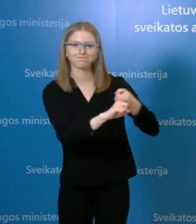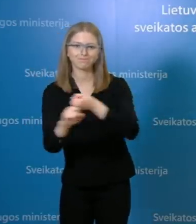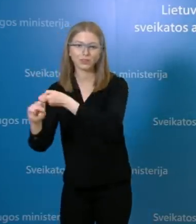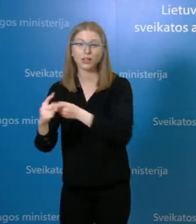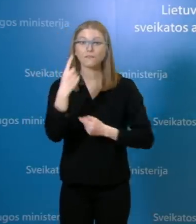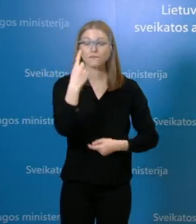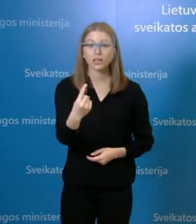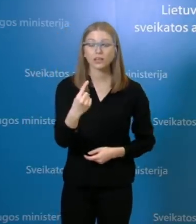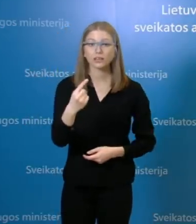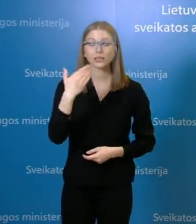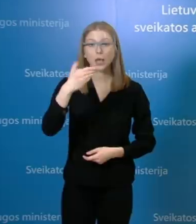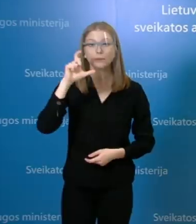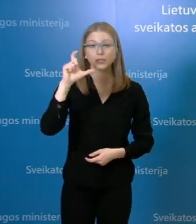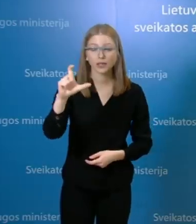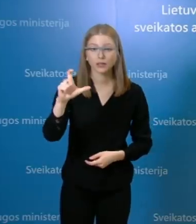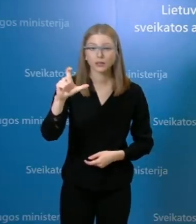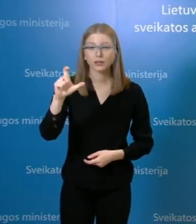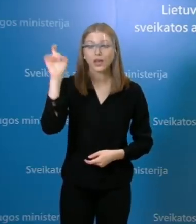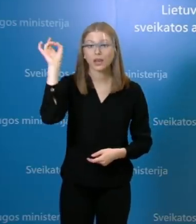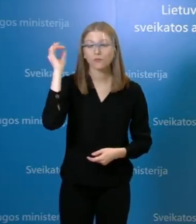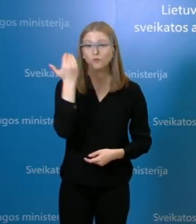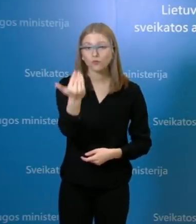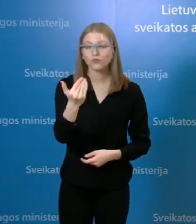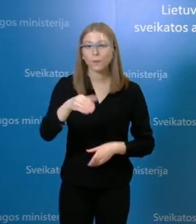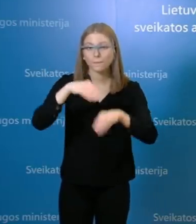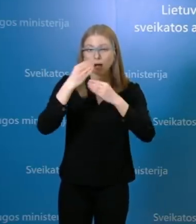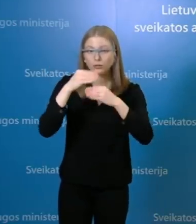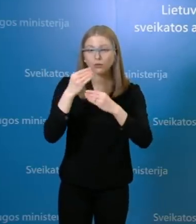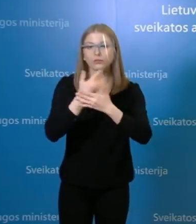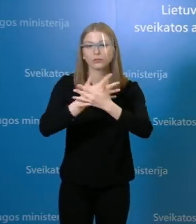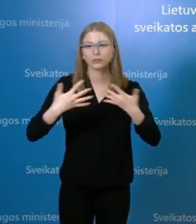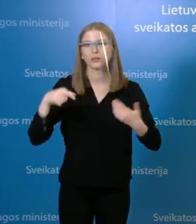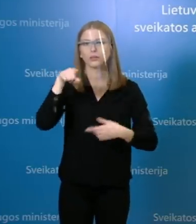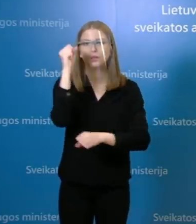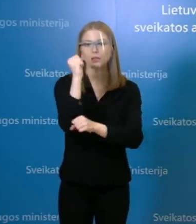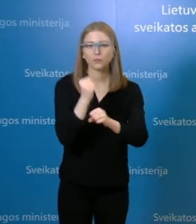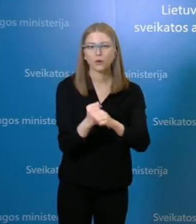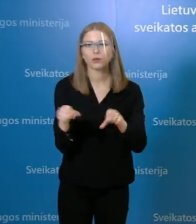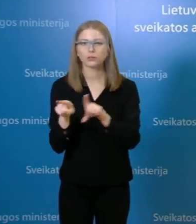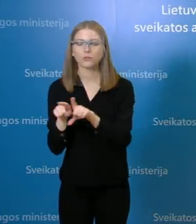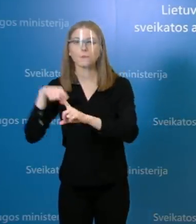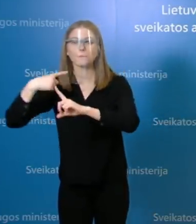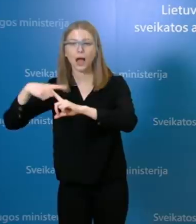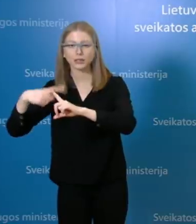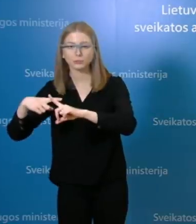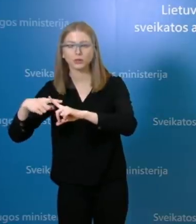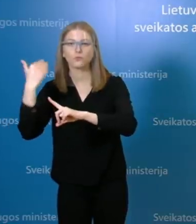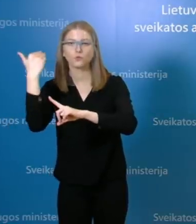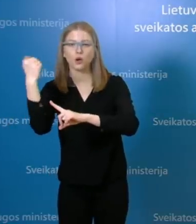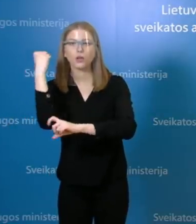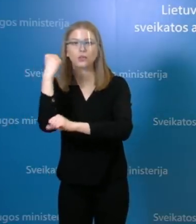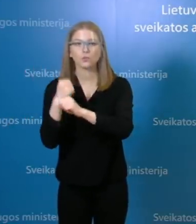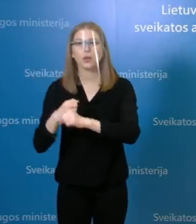restorano darbuotojas, Jono Bosko gimnazijos darbuotojas Garūnus, Urgavėtas darbuotojas, Maksimus darbuotojas, Lietuvos banko